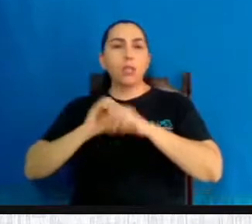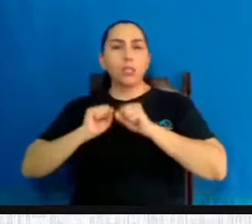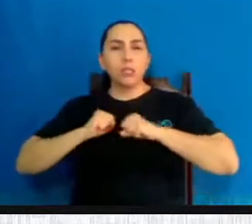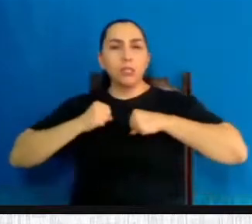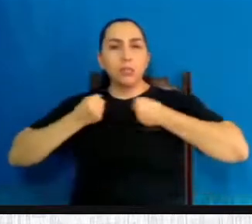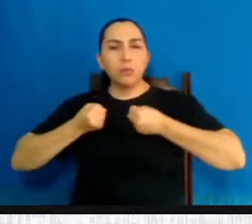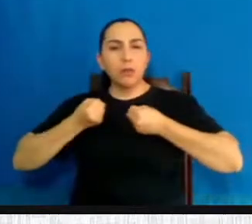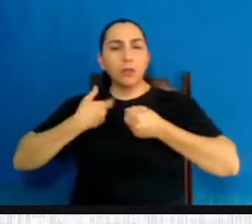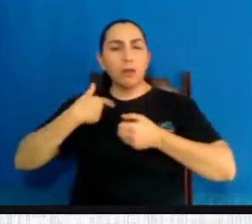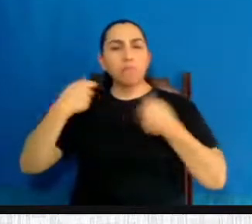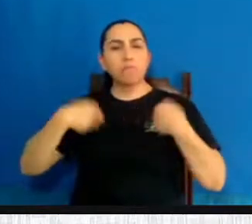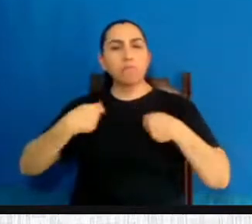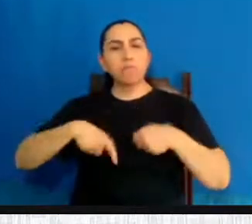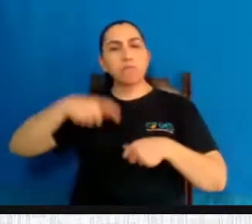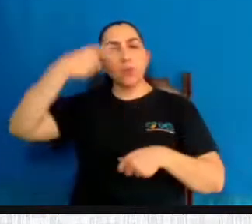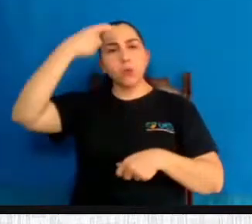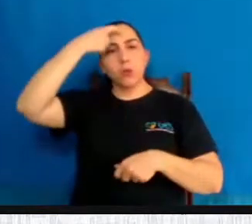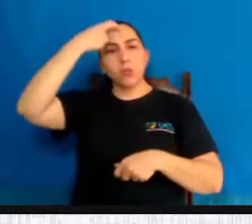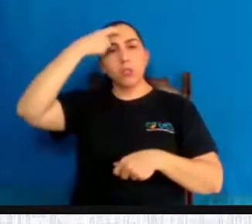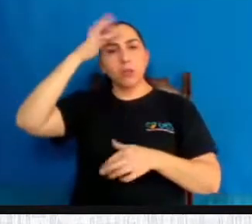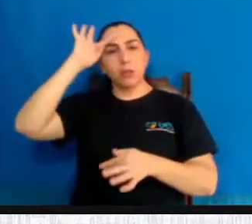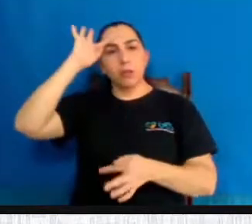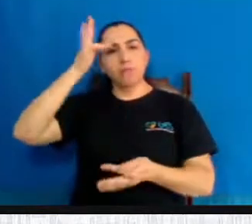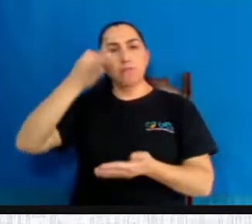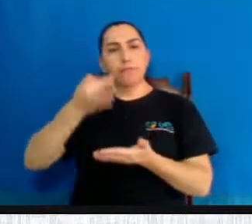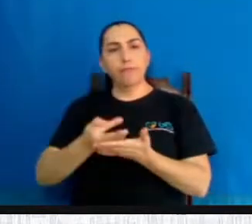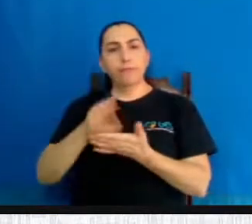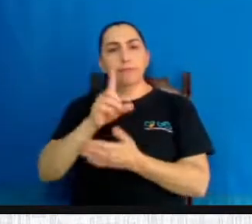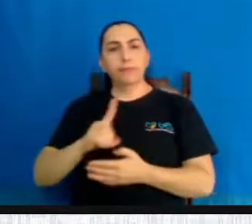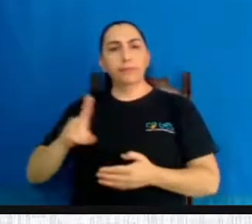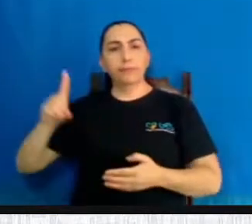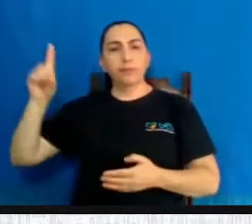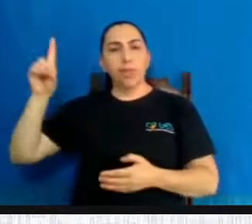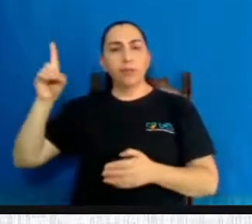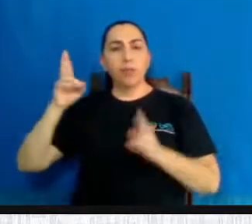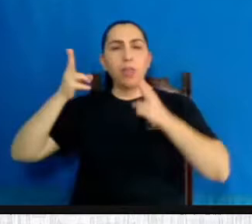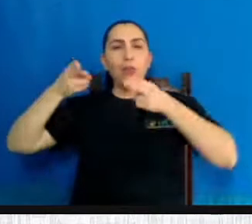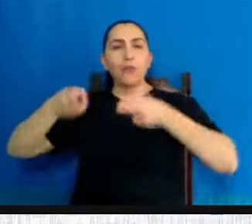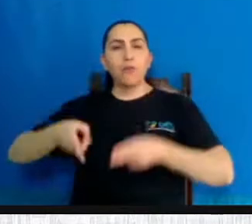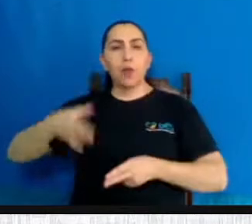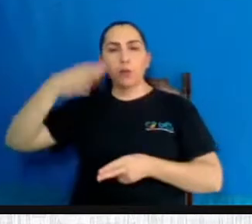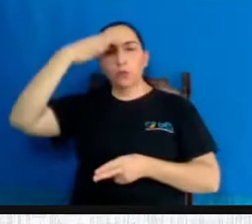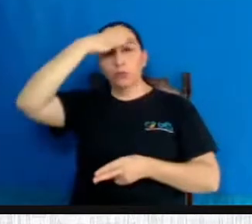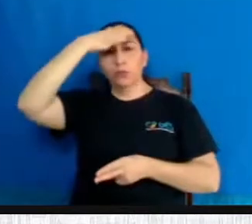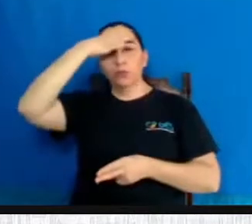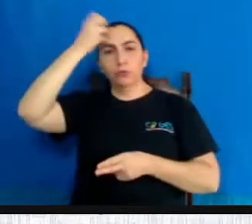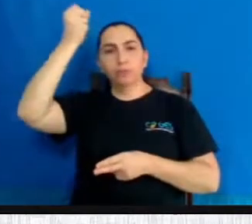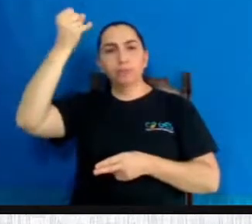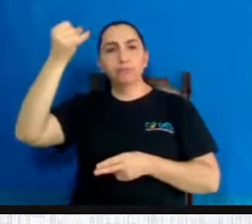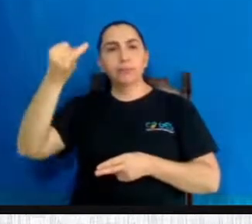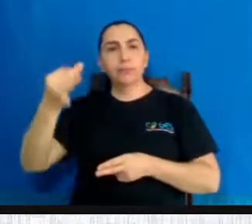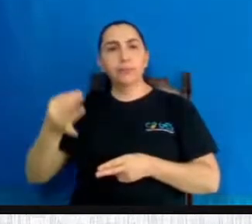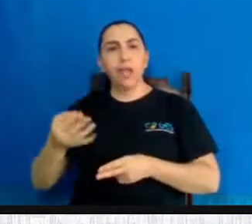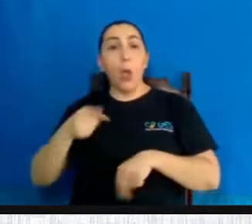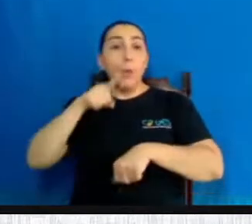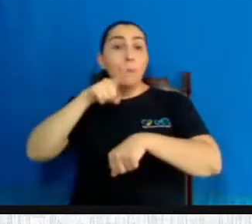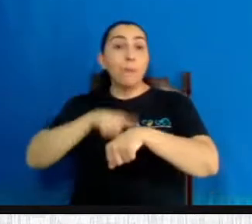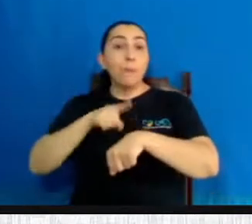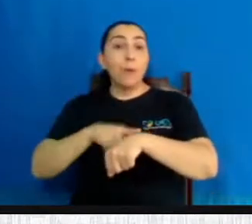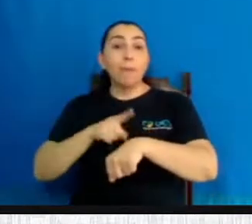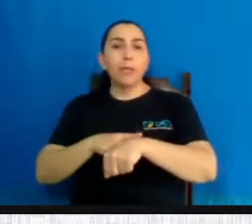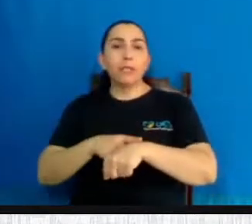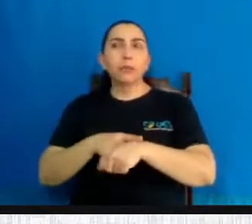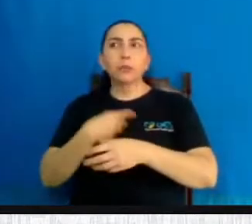a fé em Deus, bem como o Chico Xavier vai dizer que nos momentos de impensados, naquela